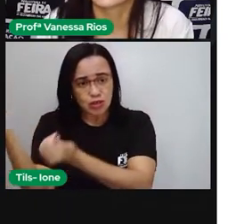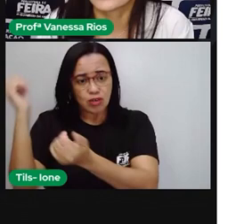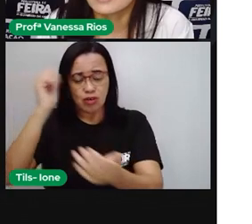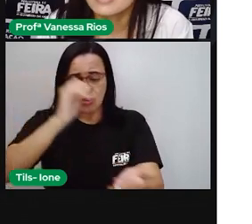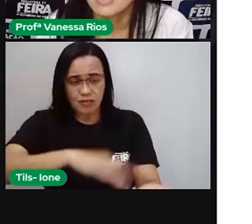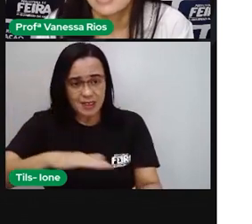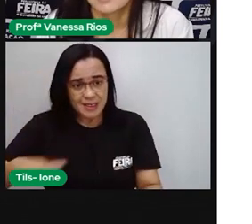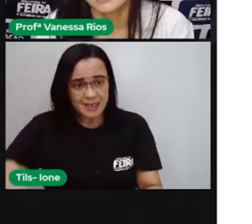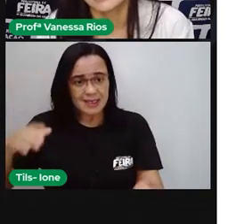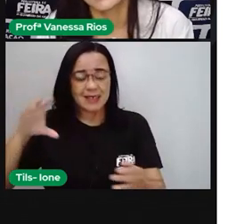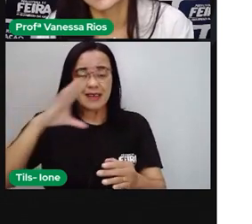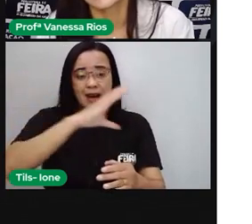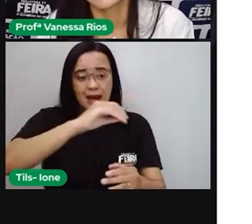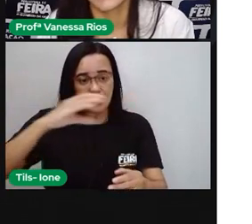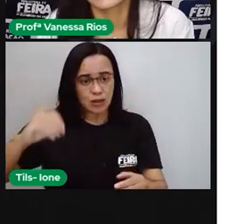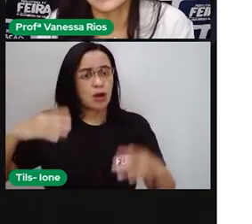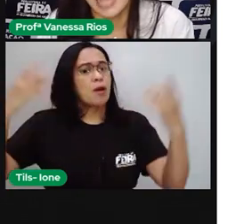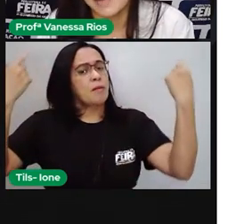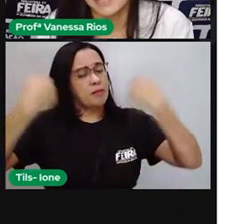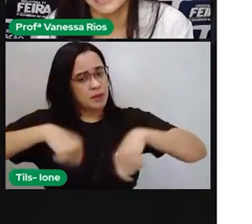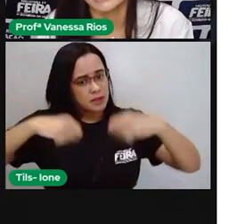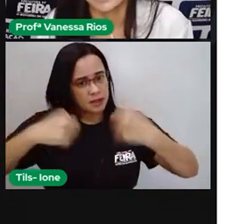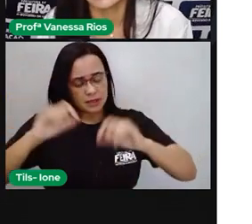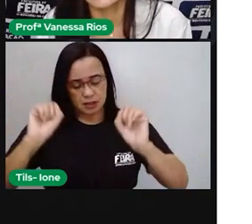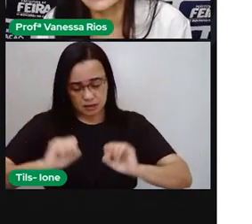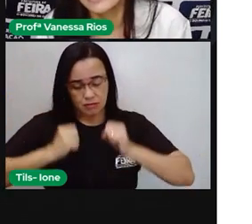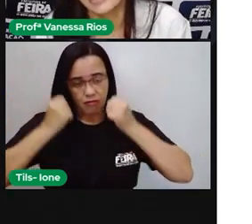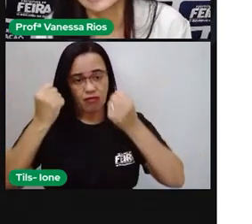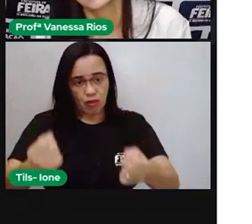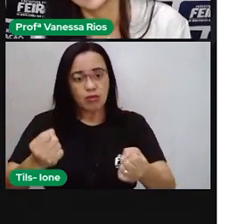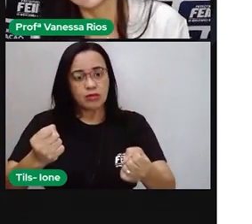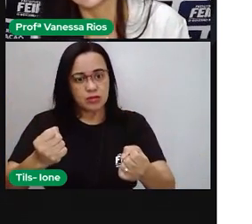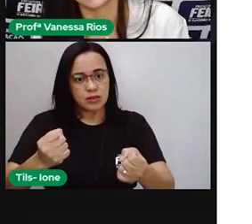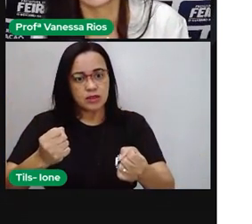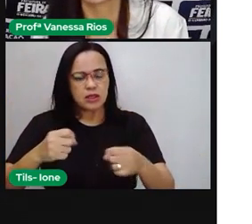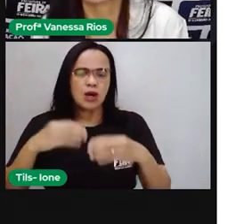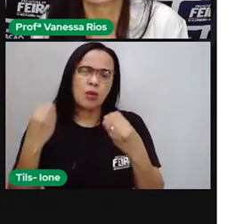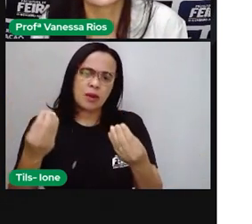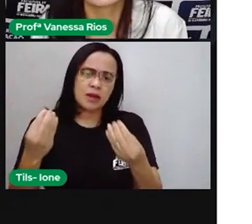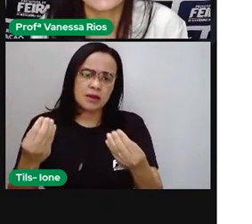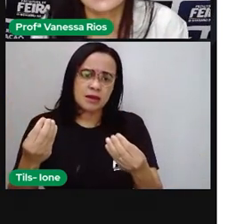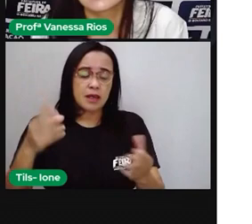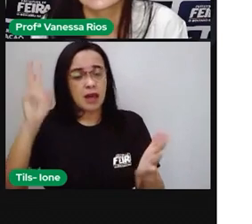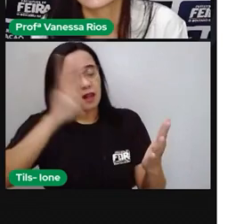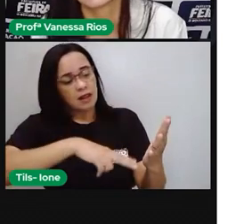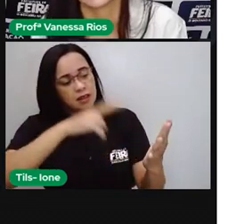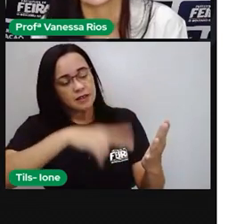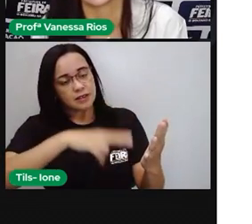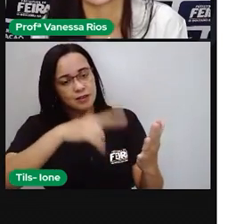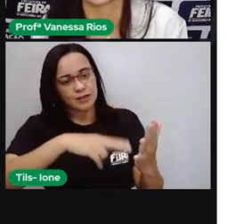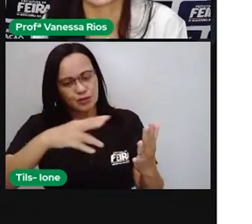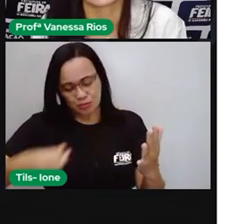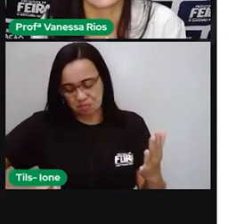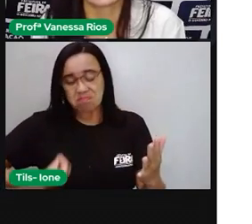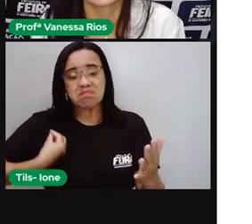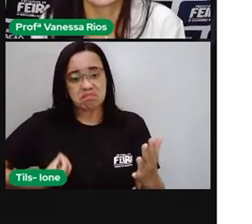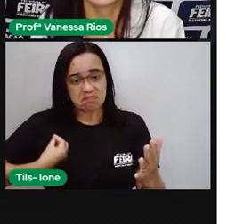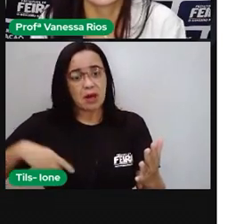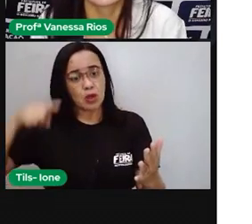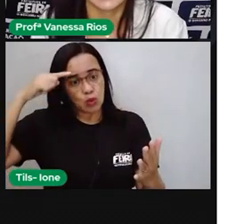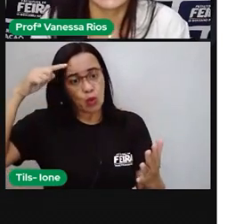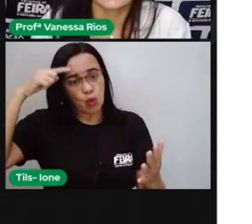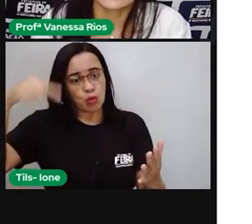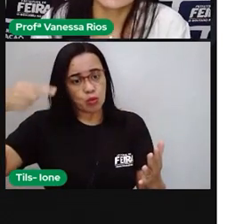leitores precisam se esforçar para que essa ação da leitura seja algo bem presente no dia a dia de vocês.